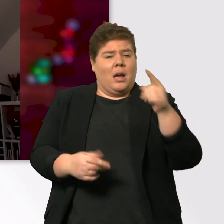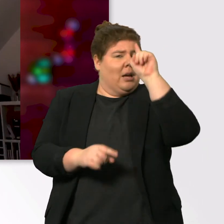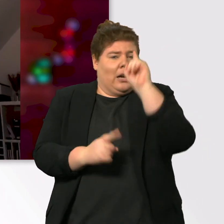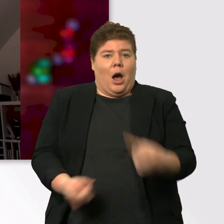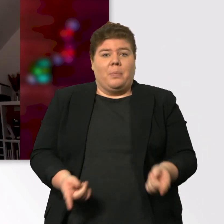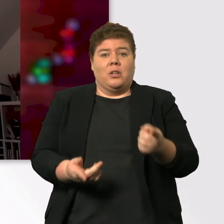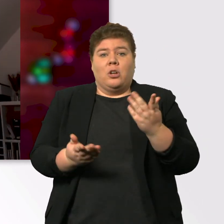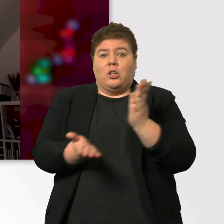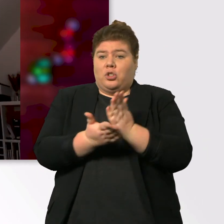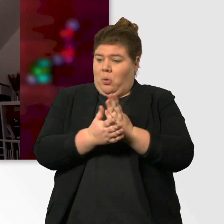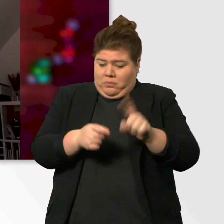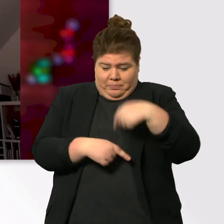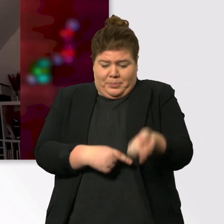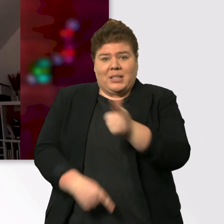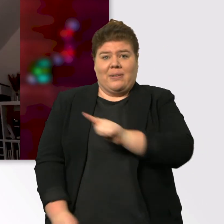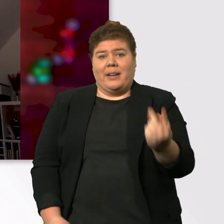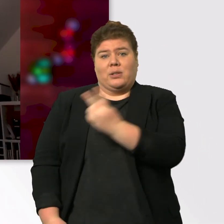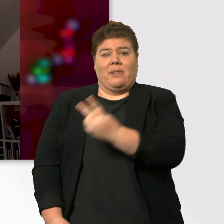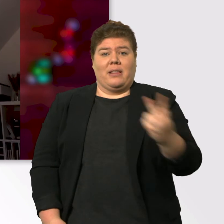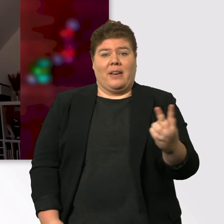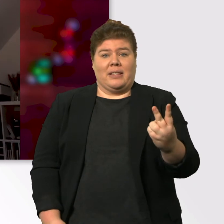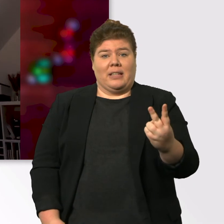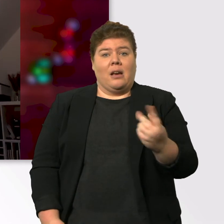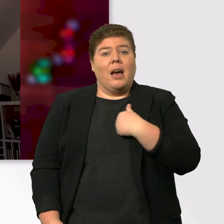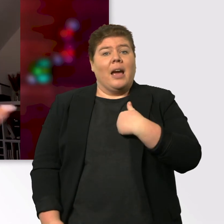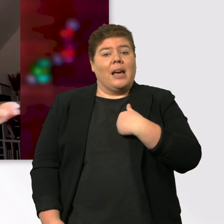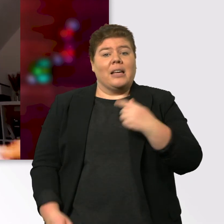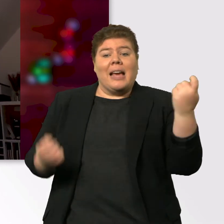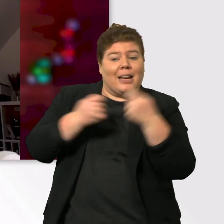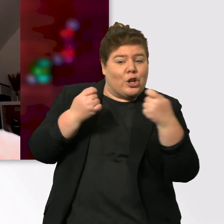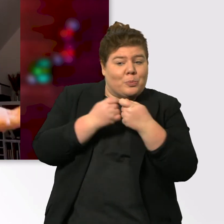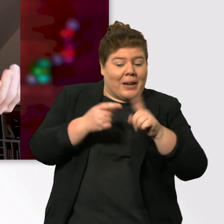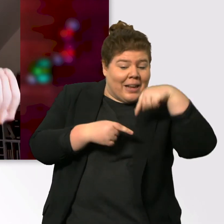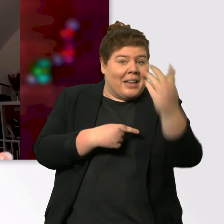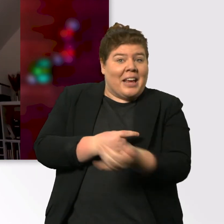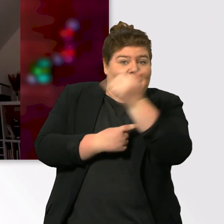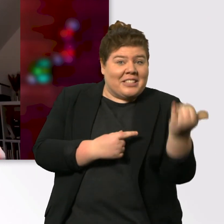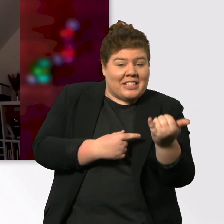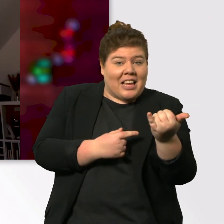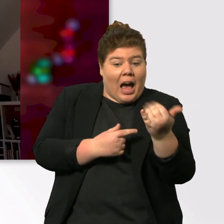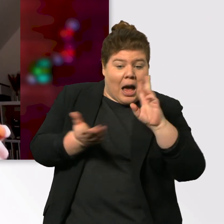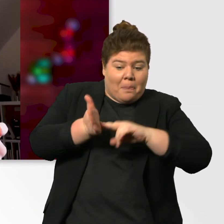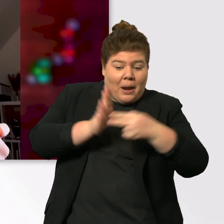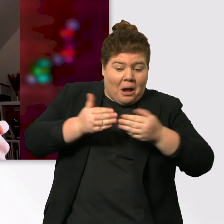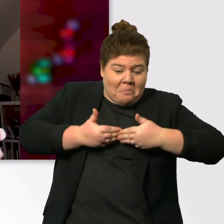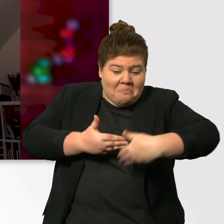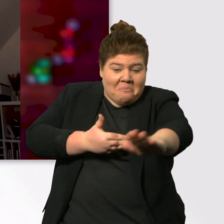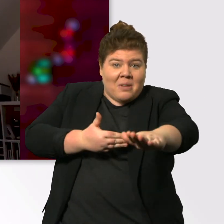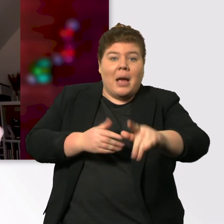bald schon 2022 haben. Ich bin aber mega gespannt, falls nächstes Jahr alles so ansteht und wünsche aber bis dahin